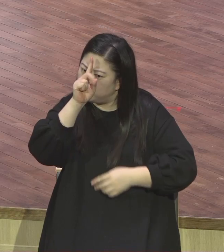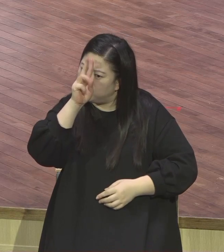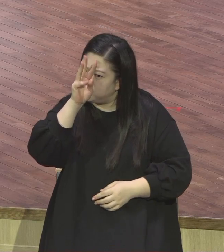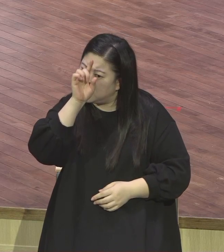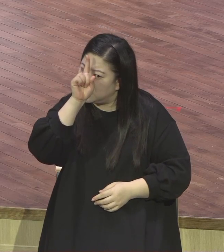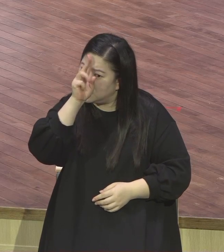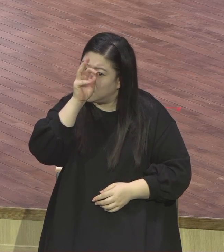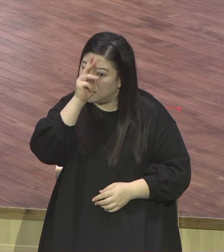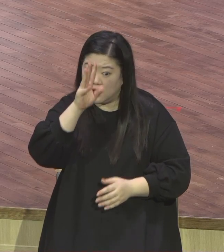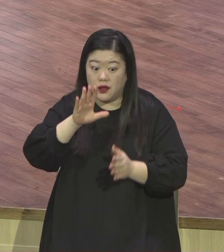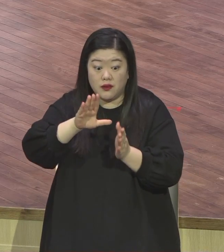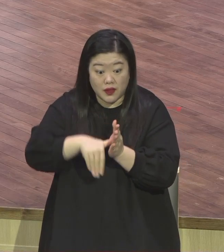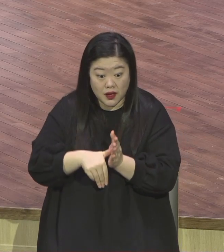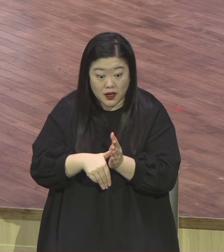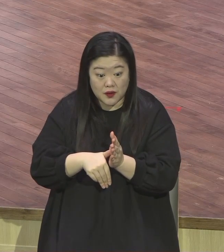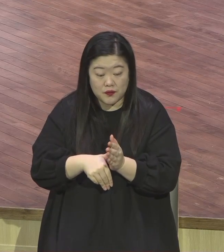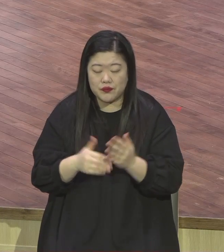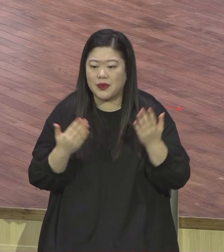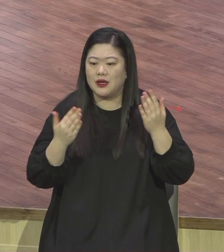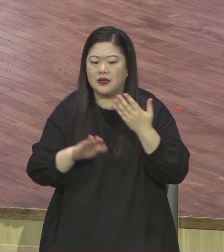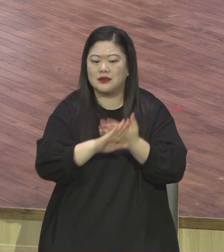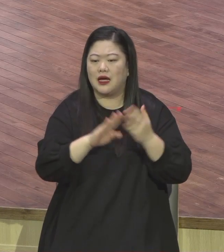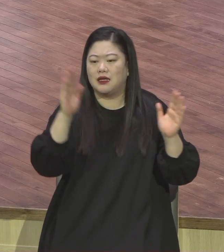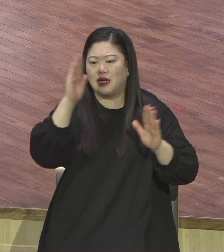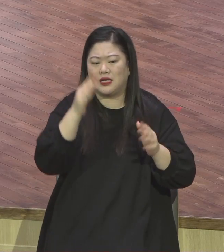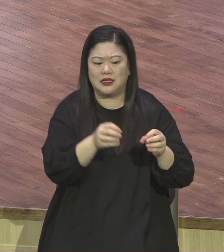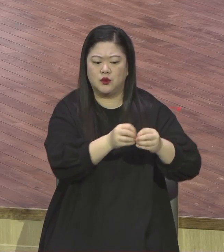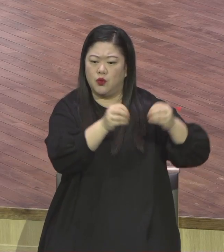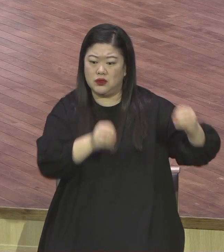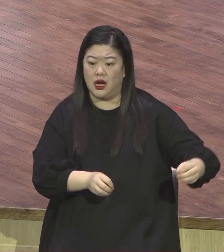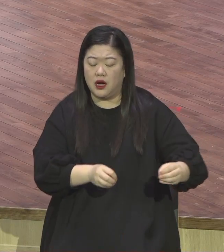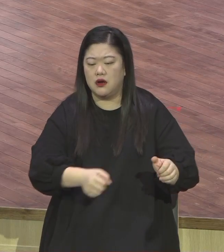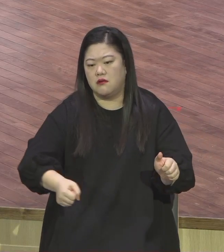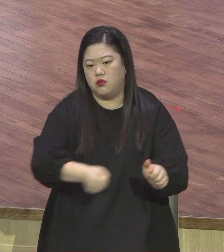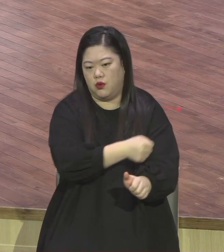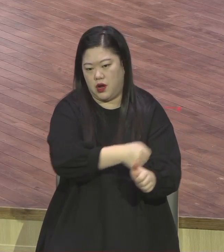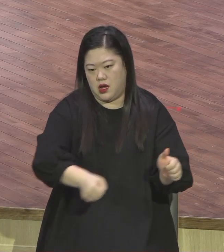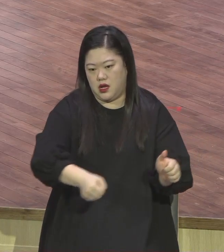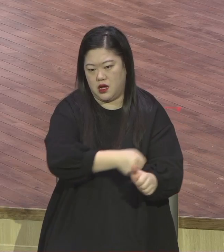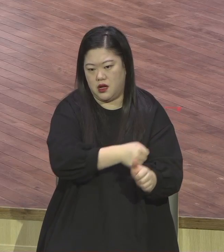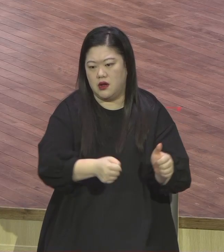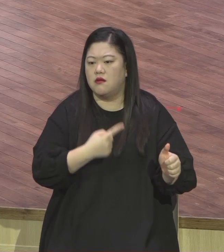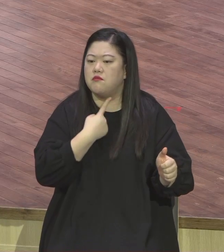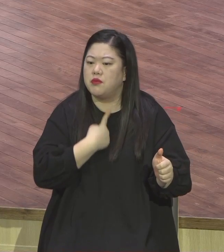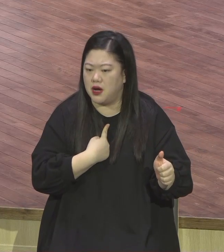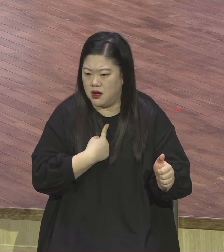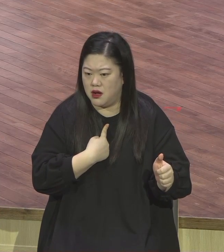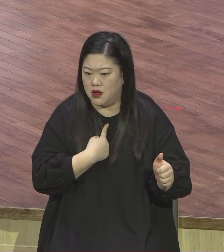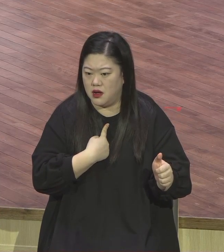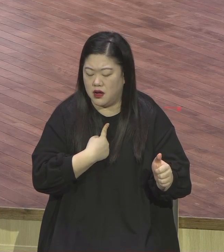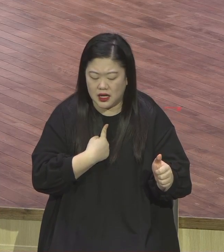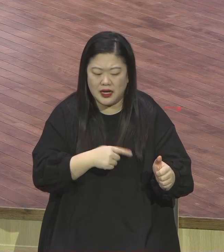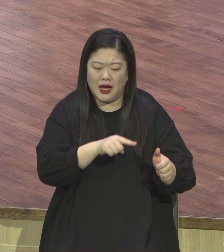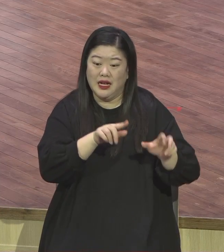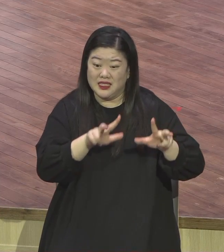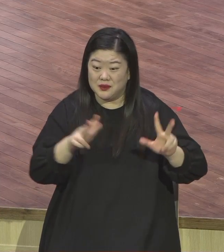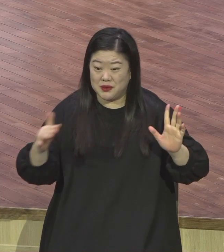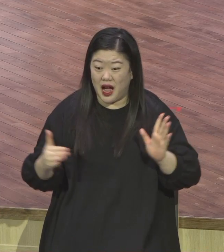폭행했어요. 학교에서 폭행을 그렇게 한 것이 10년